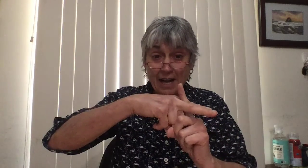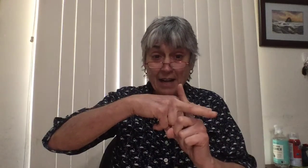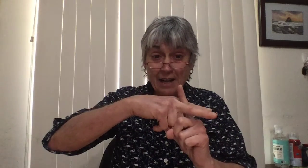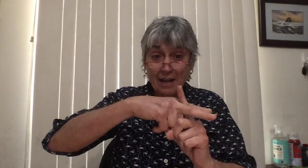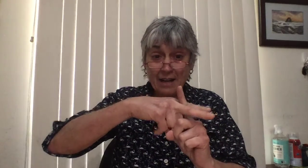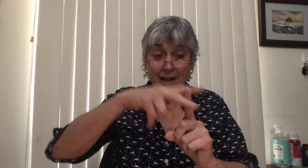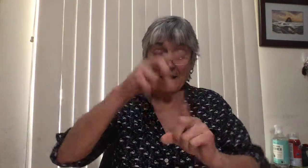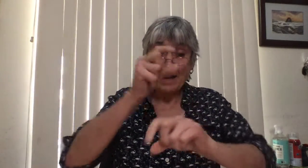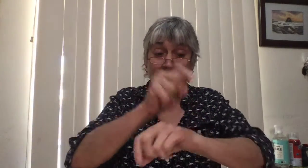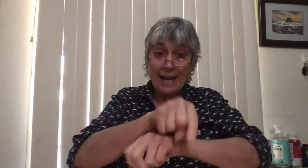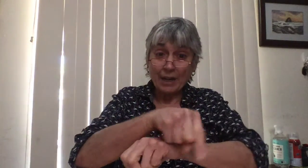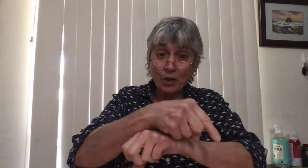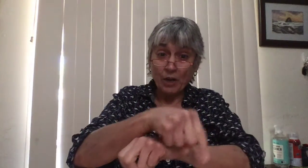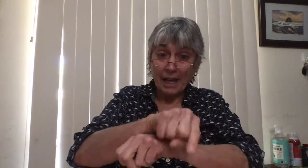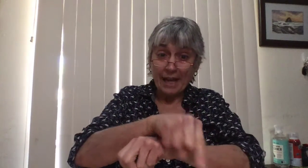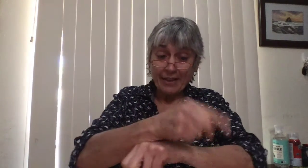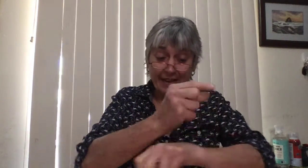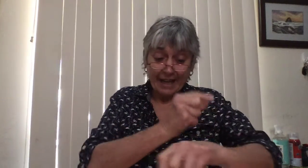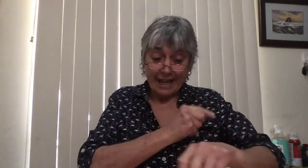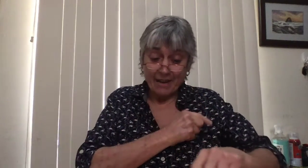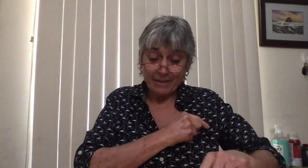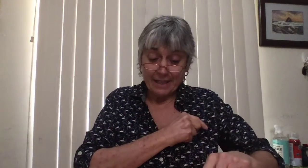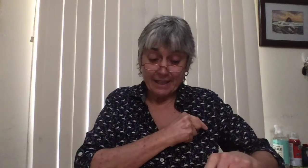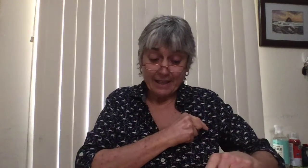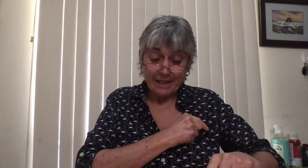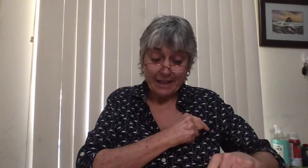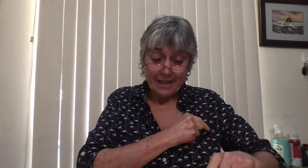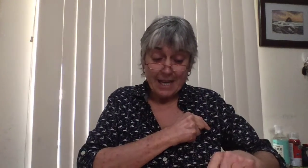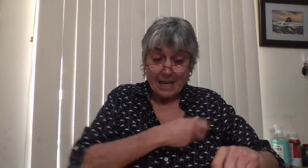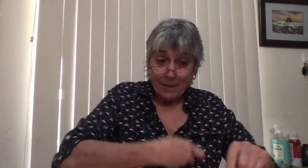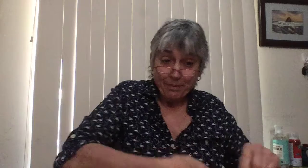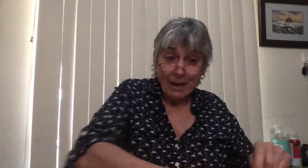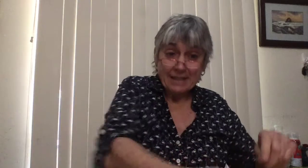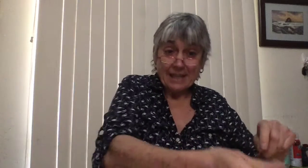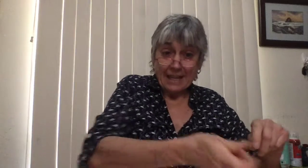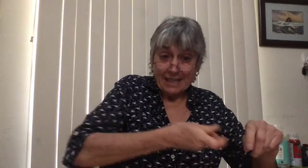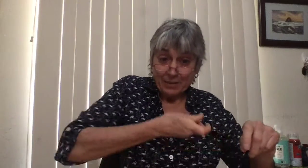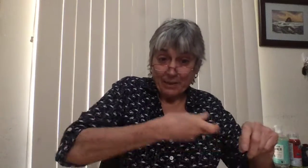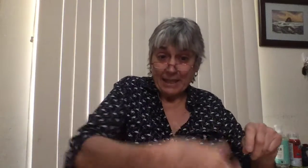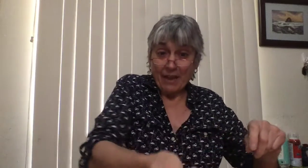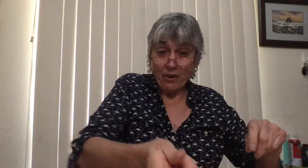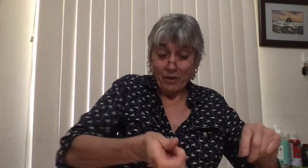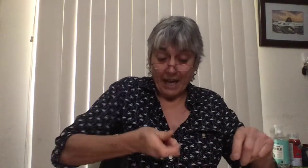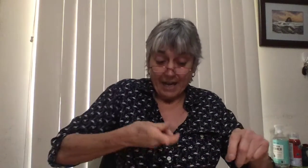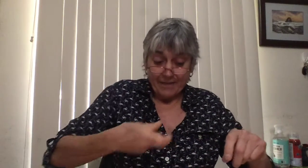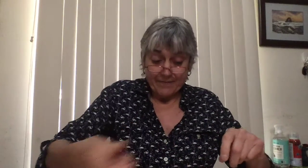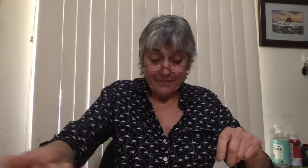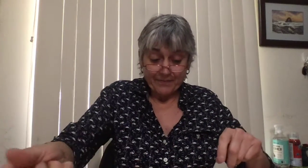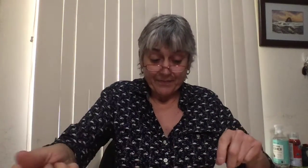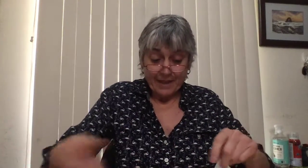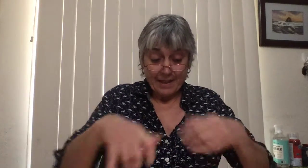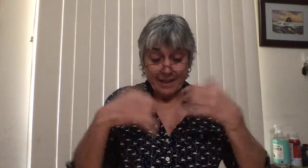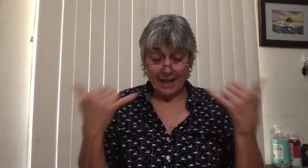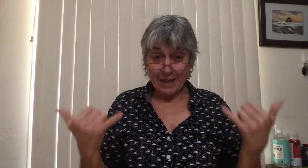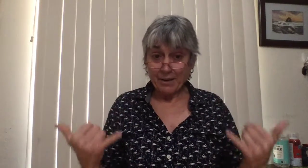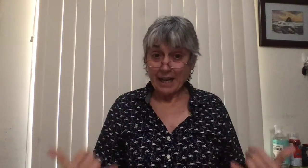la cola de Gaby y pasa la aspiradora. Ahora